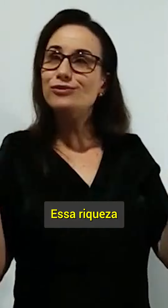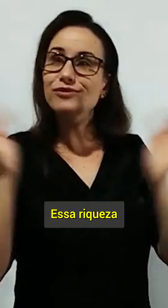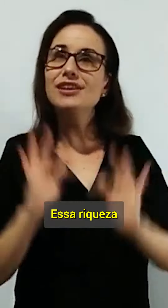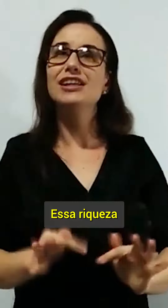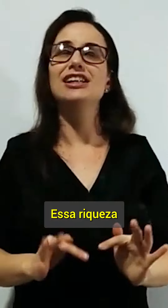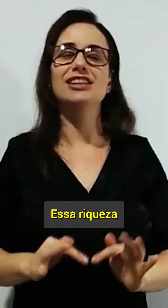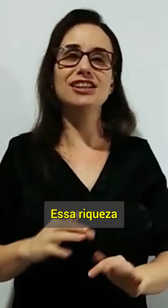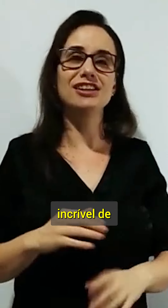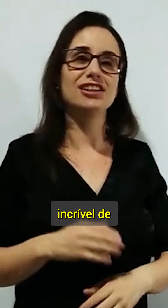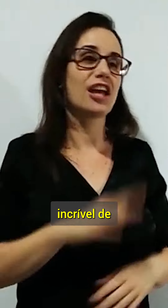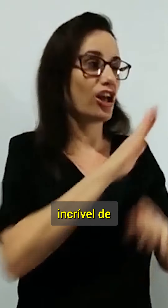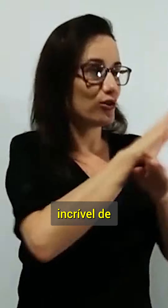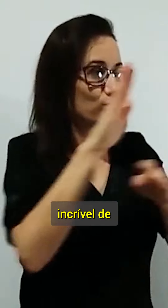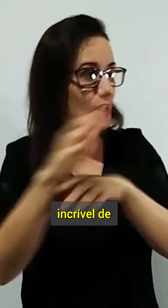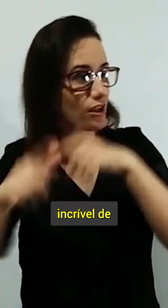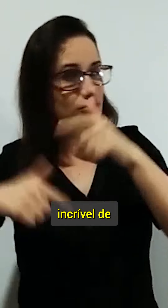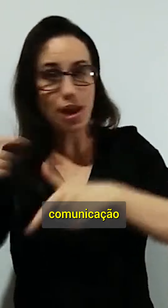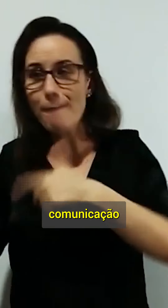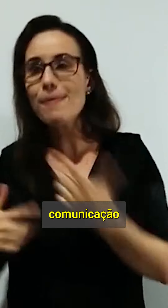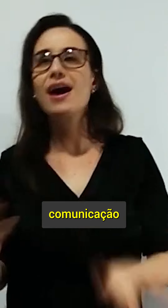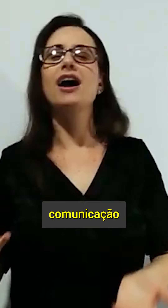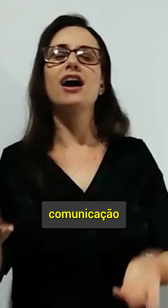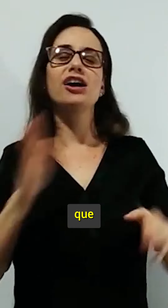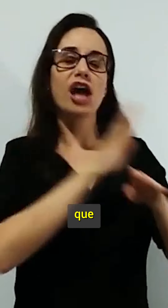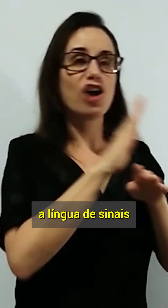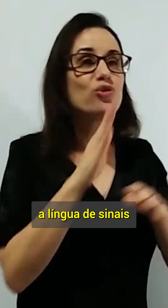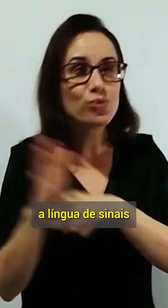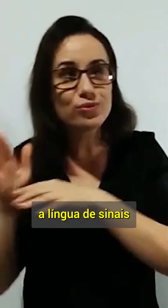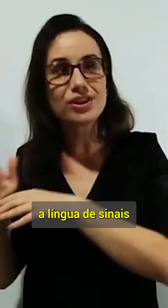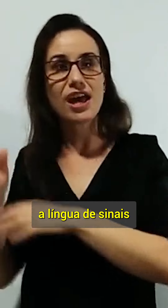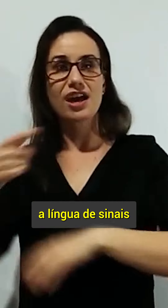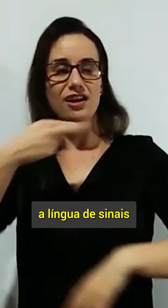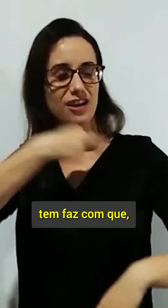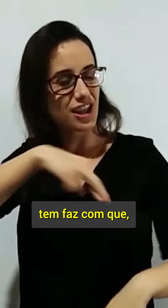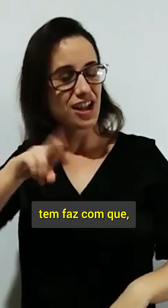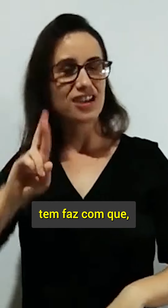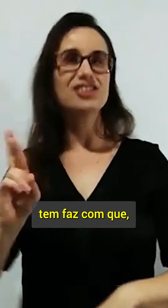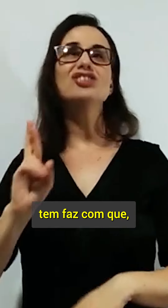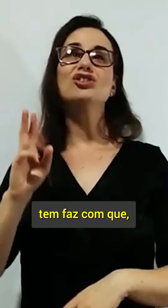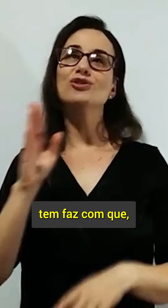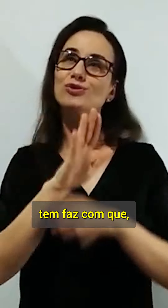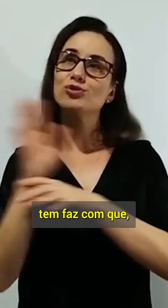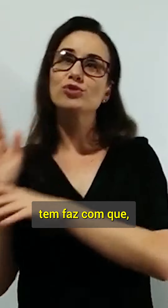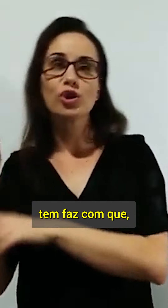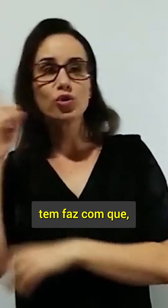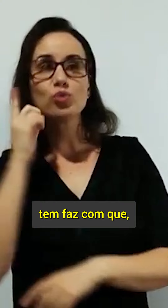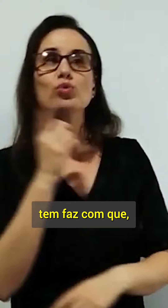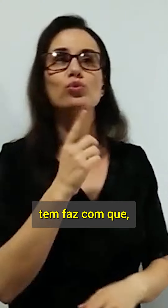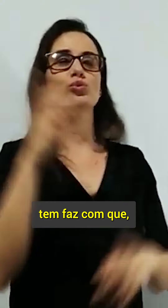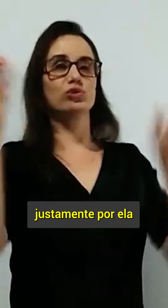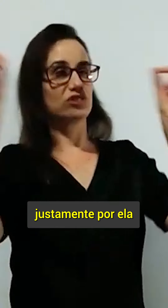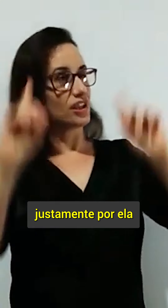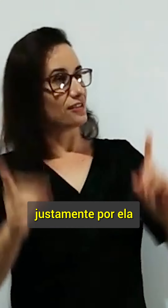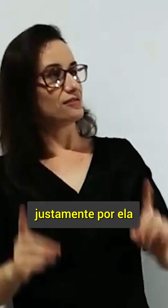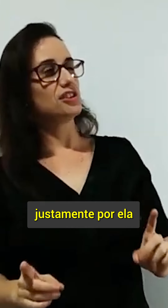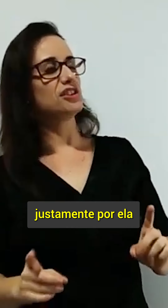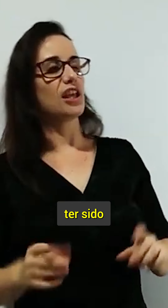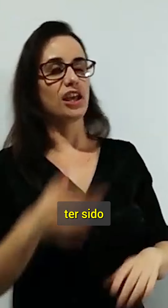Essa riqueza incrível de comunicação que a língua de sinais tem faz com que, justamente por ela ter